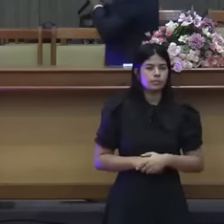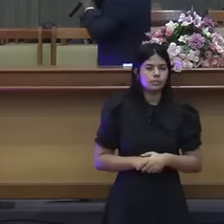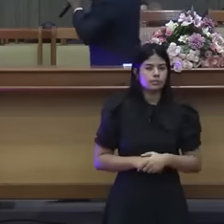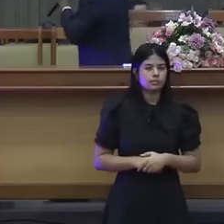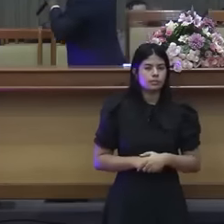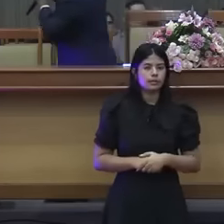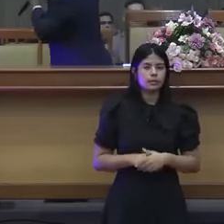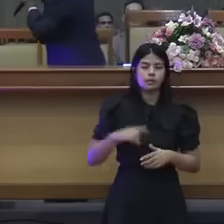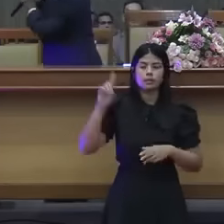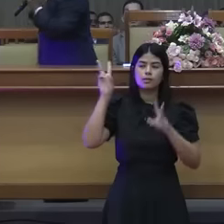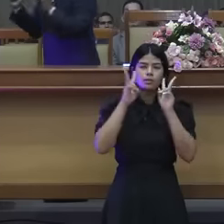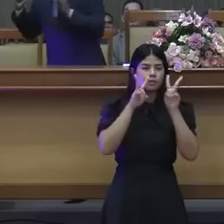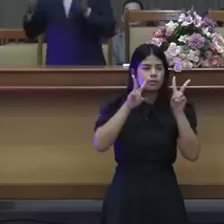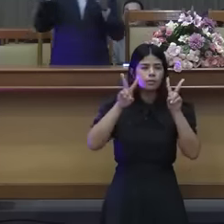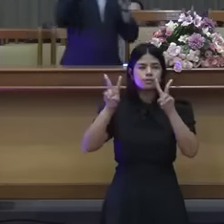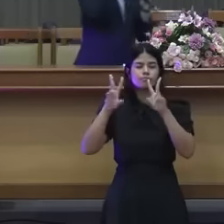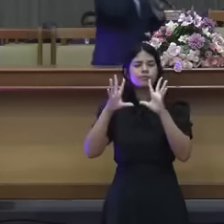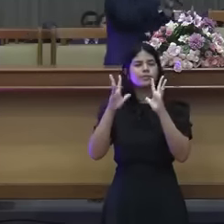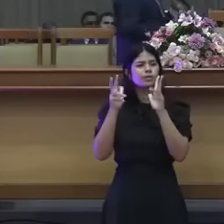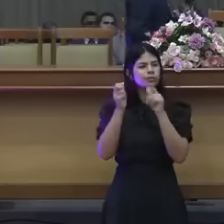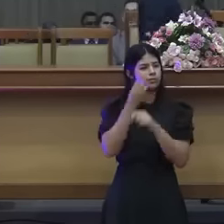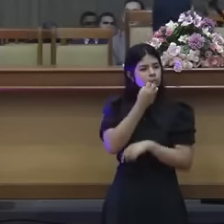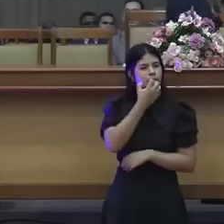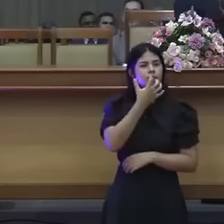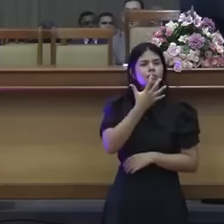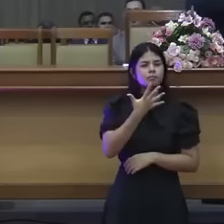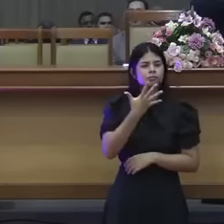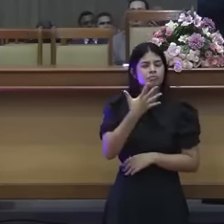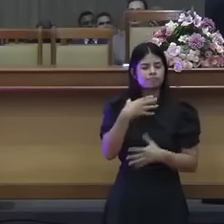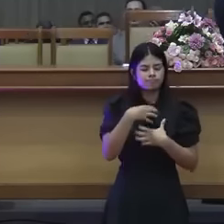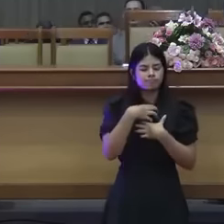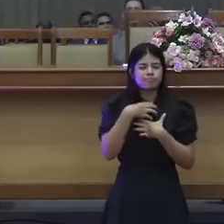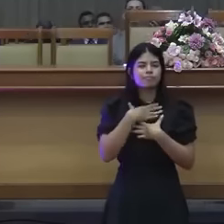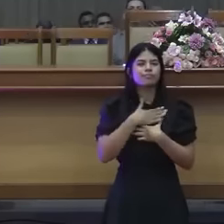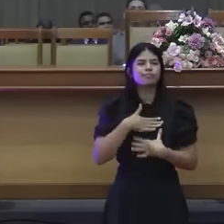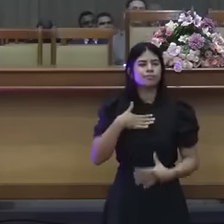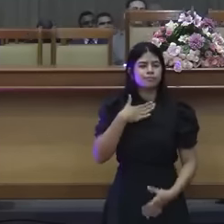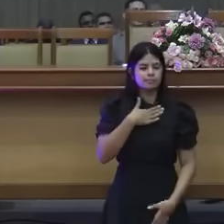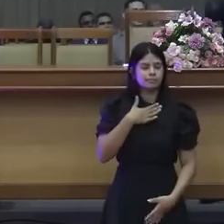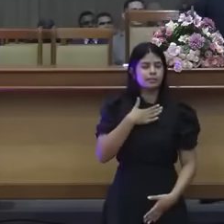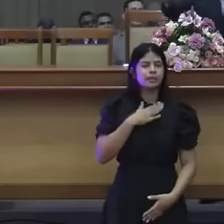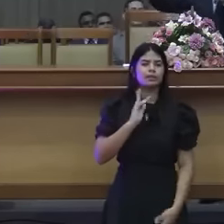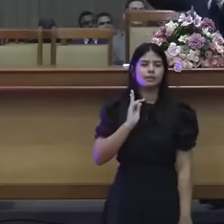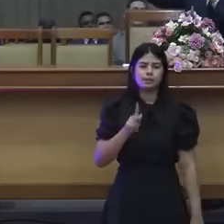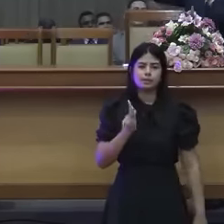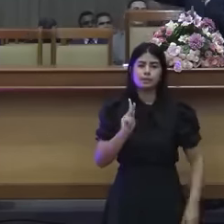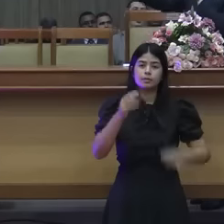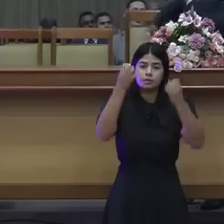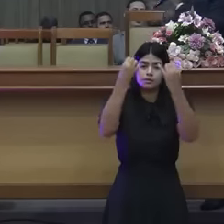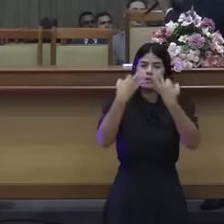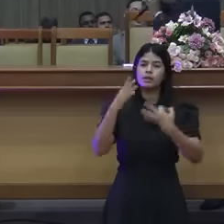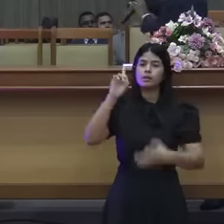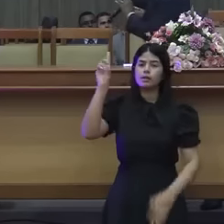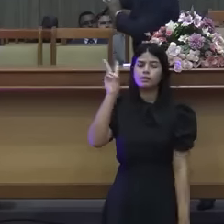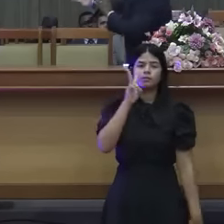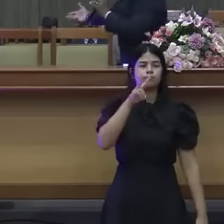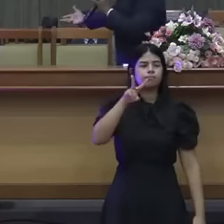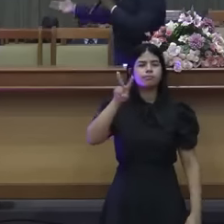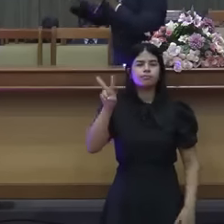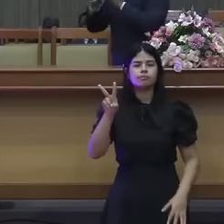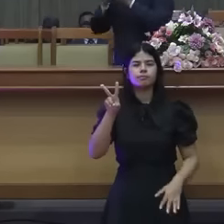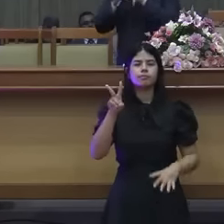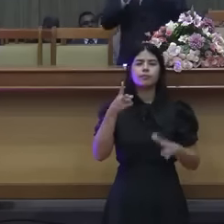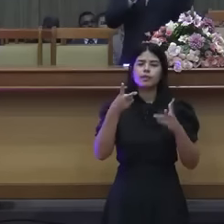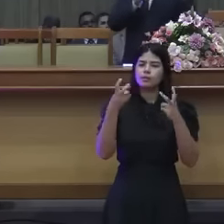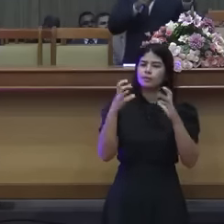que tudo era? Bom, vamos lá, digam comigo, e viu Deus que tudo era? Ele vai dizer várias vezes, e viu Deus que tudo era? E viu Deus que tudo